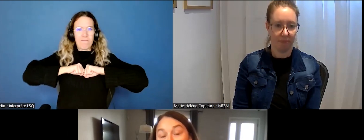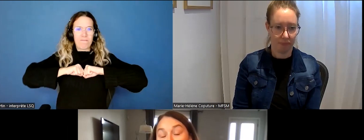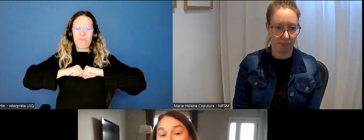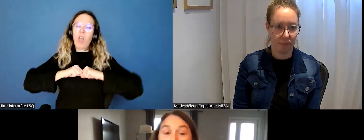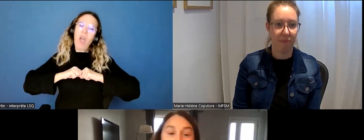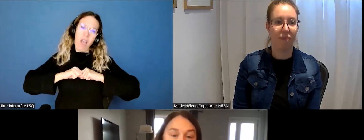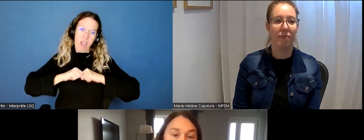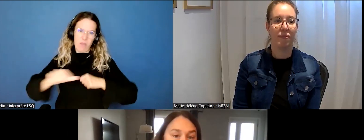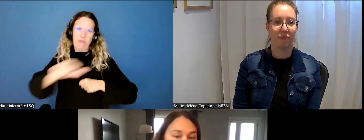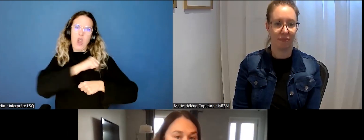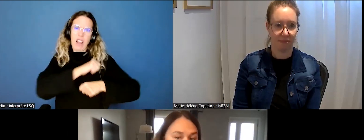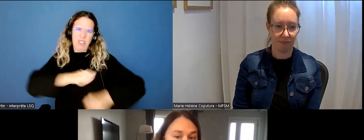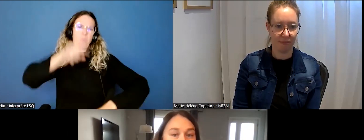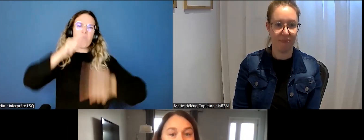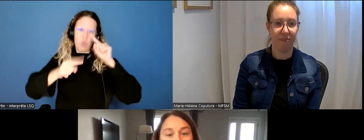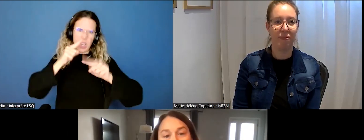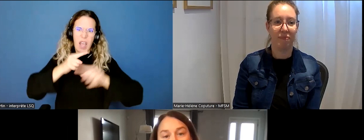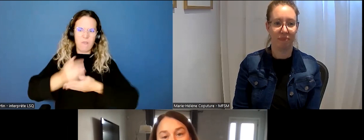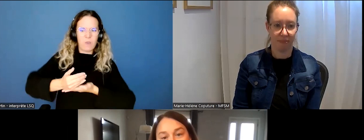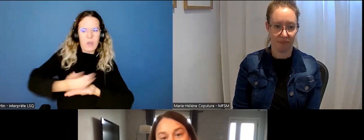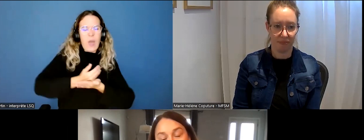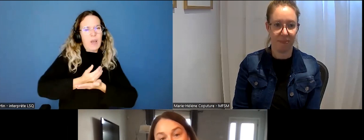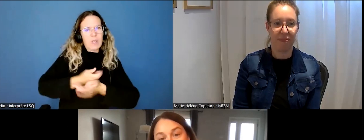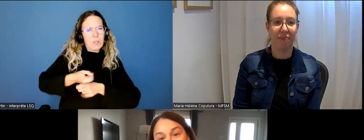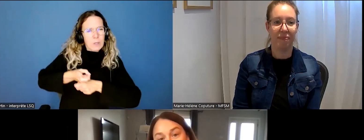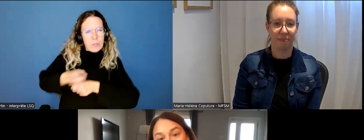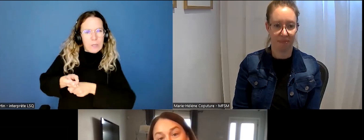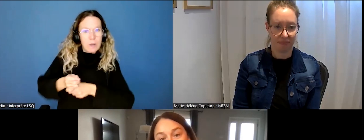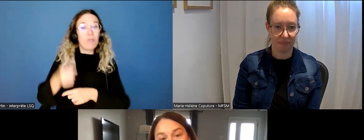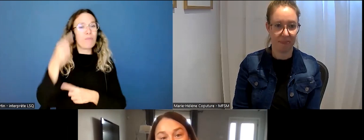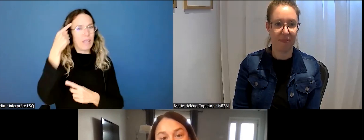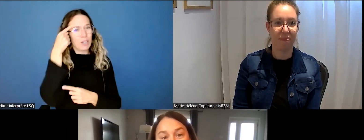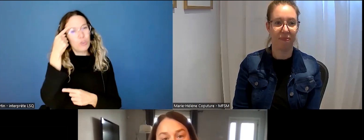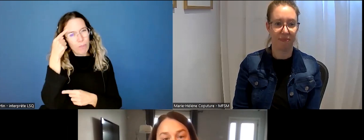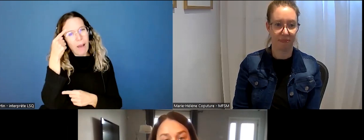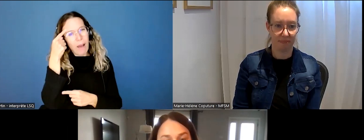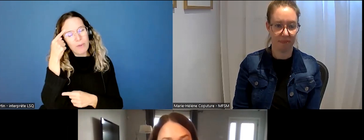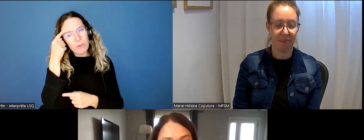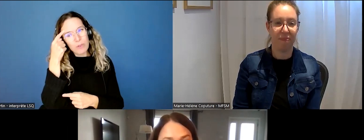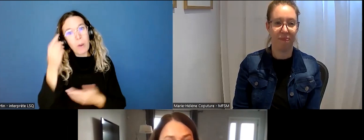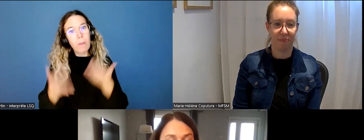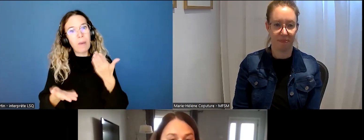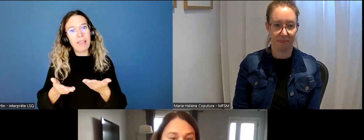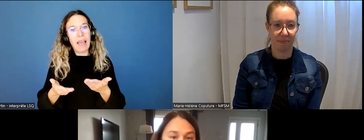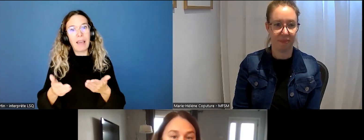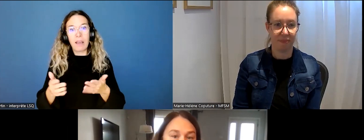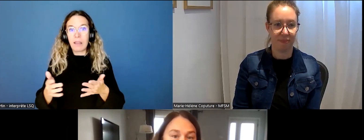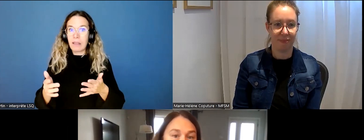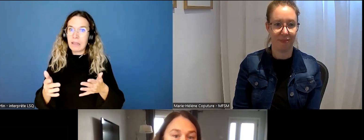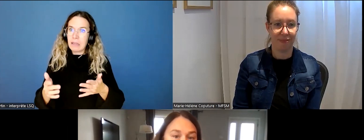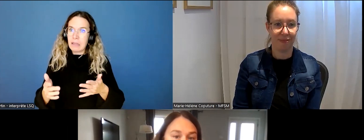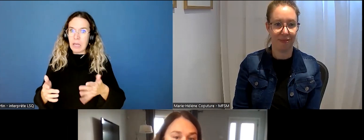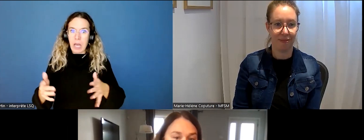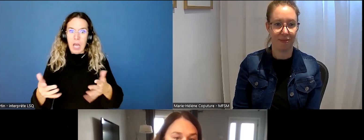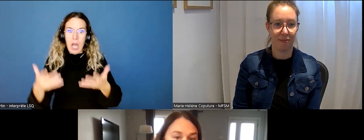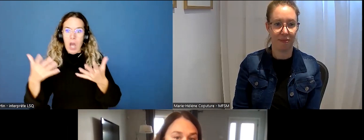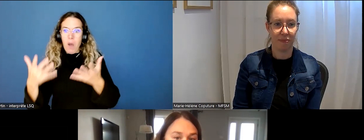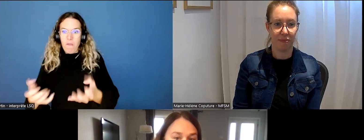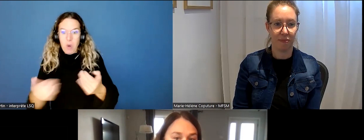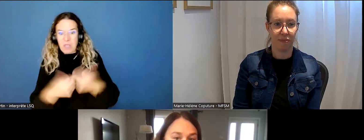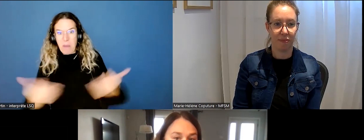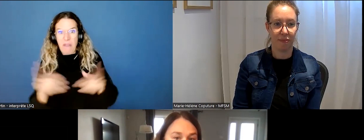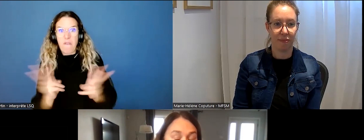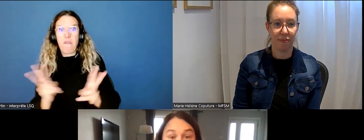de violences plus graves pour le garder. Puis je pense que ça a aussi peut-être précipité des départs, précipité des volontés de se